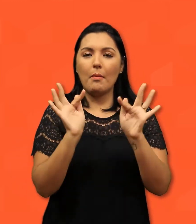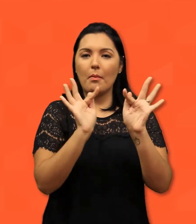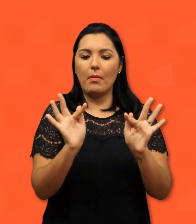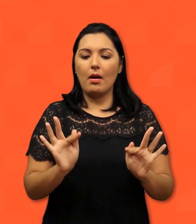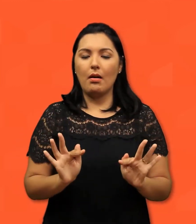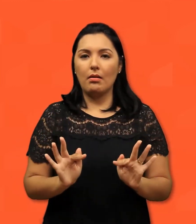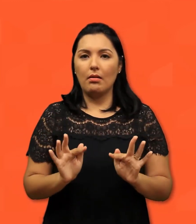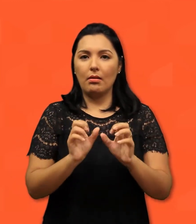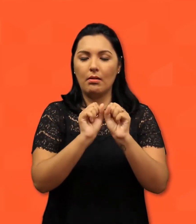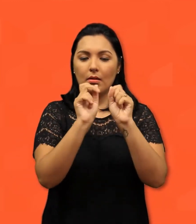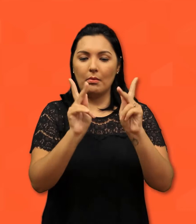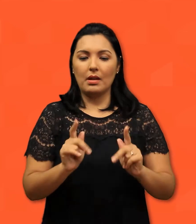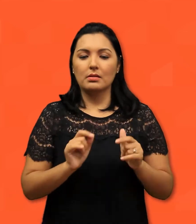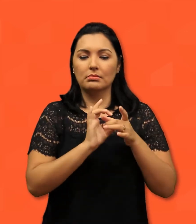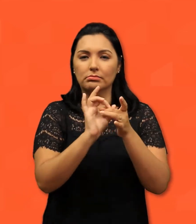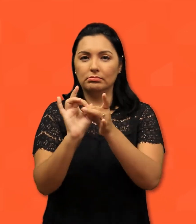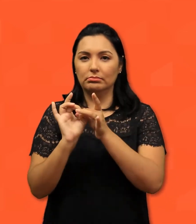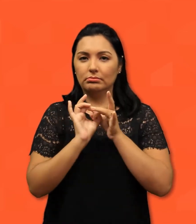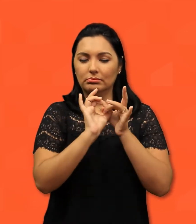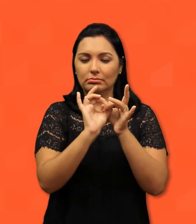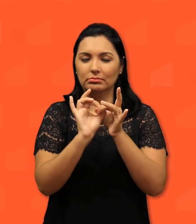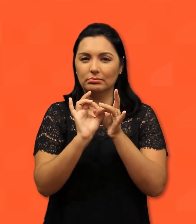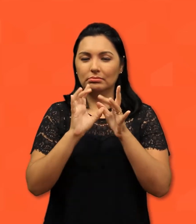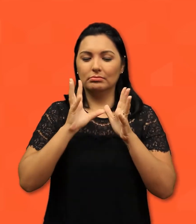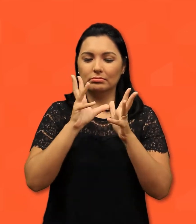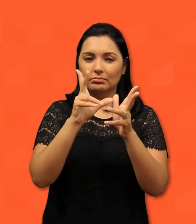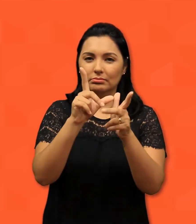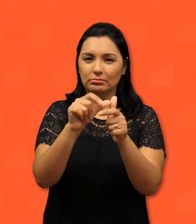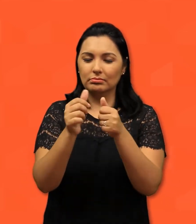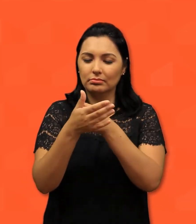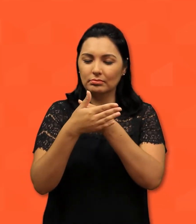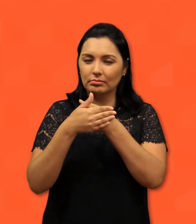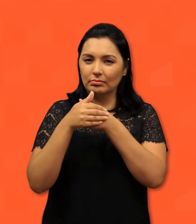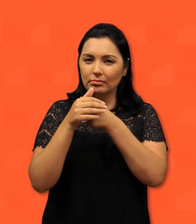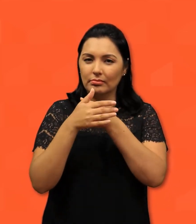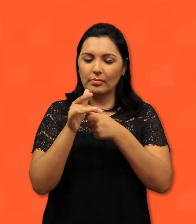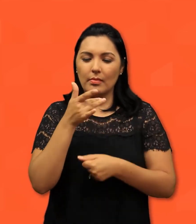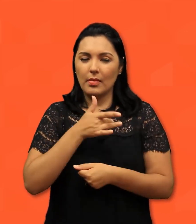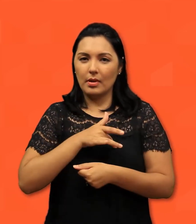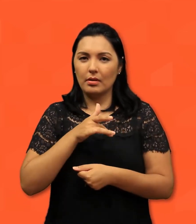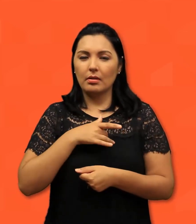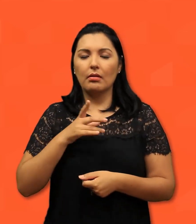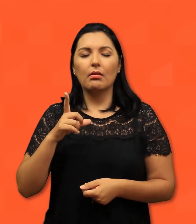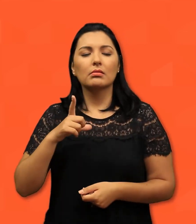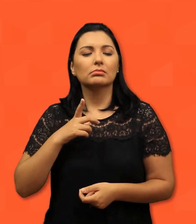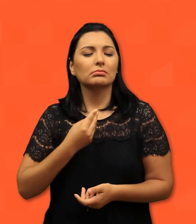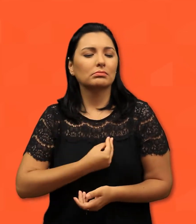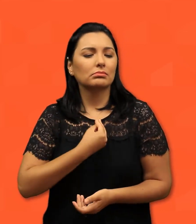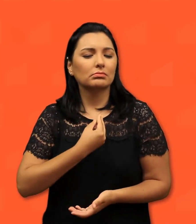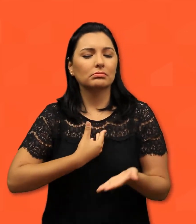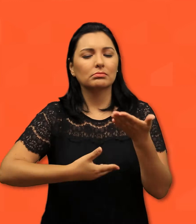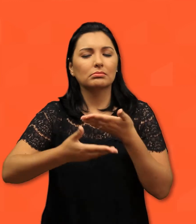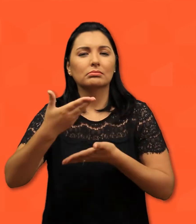terra e cheio de ternura e compaixão, sempre viveu relações repretas de perdão e